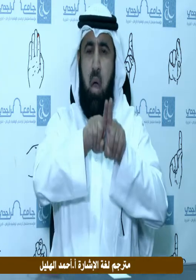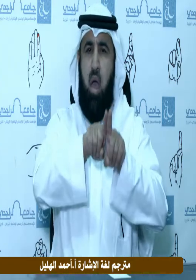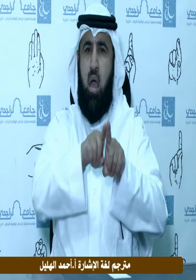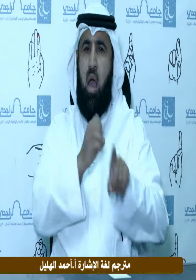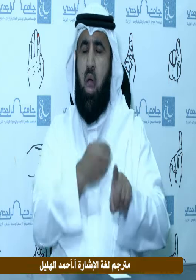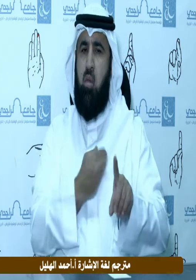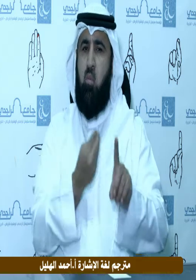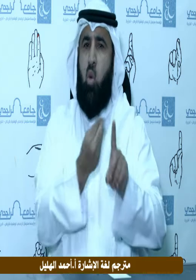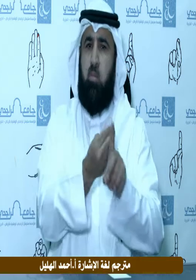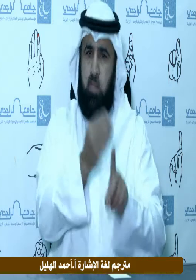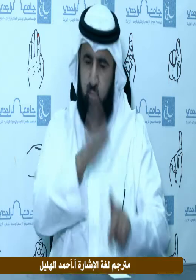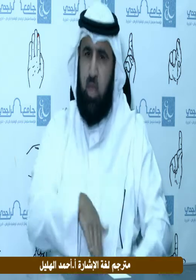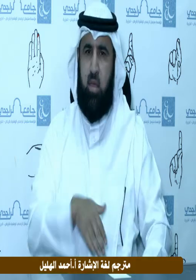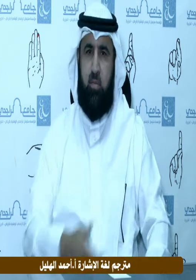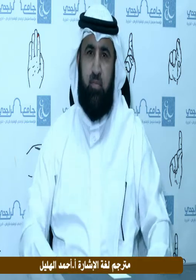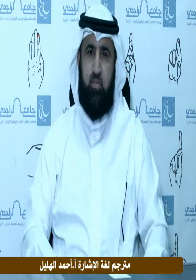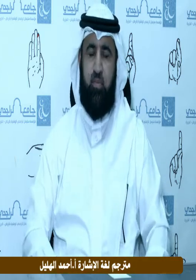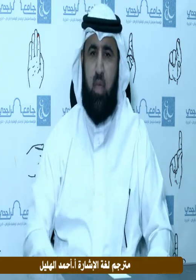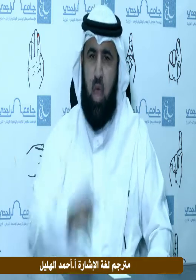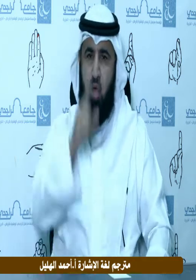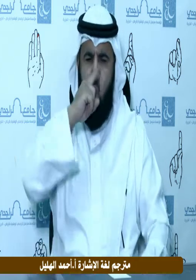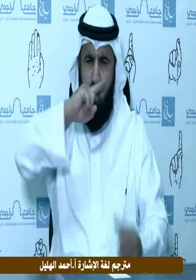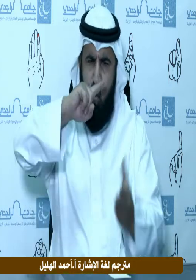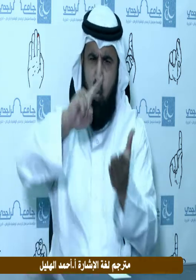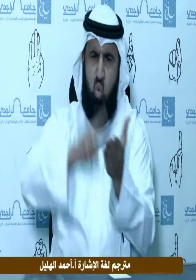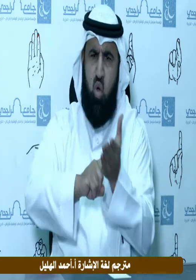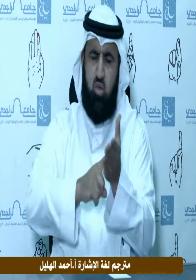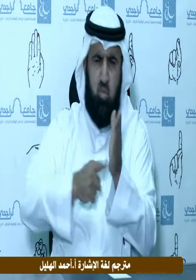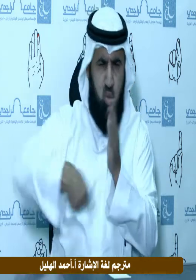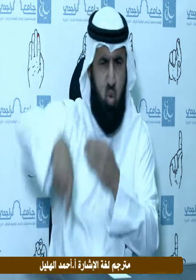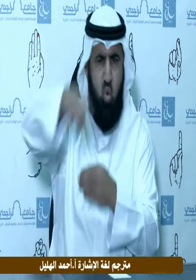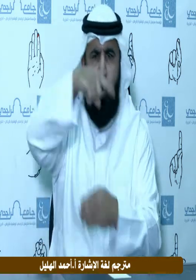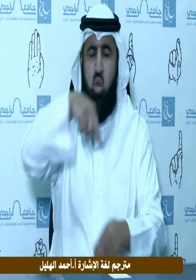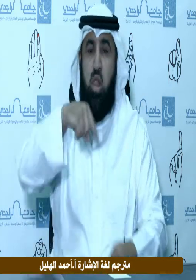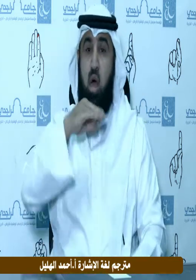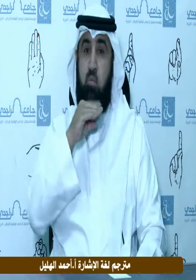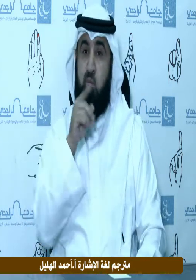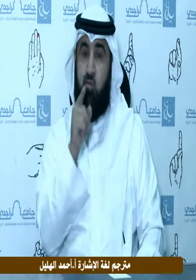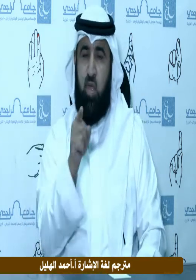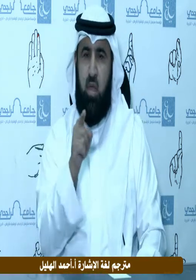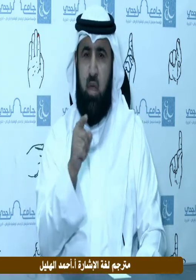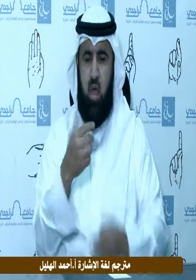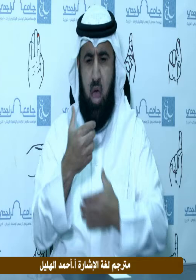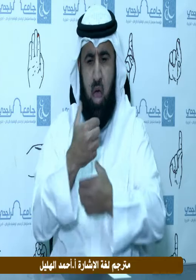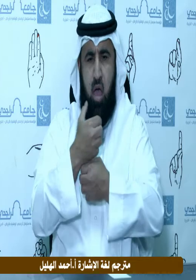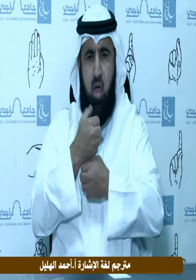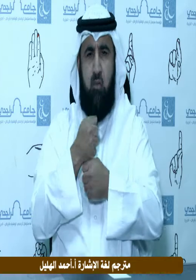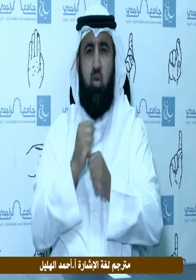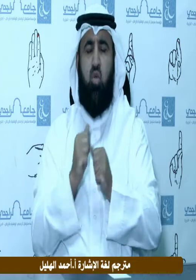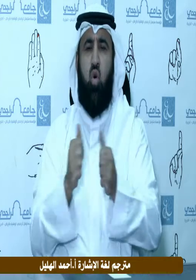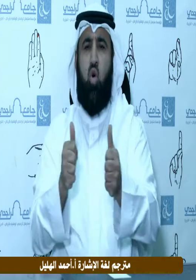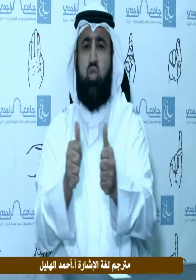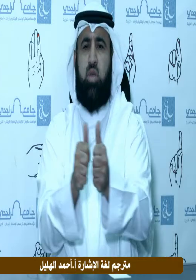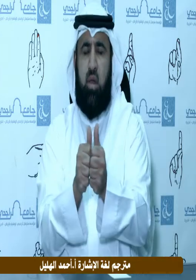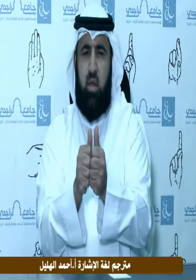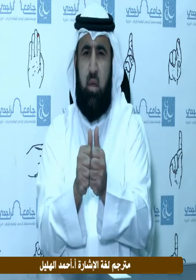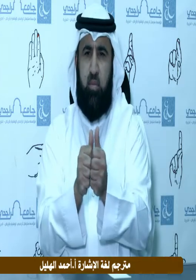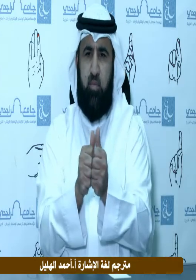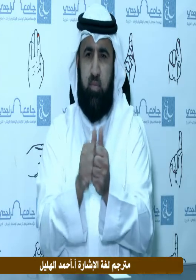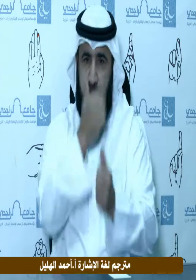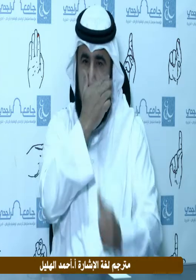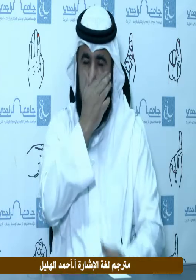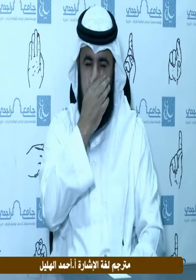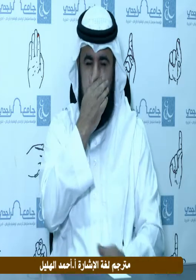وهذا هو الواجب على كل واحد لتحفظ الأسرة حقها والتقوم على